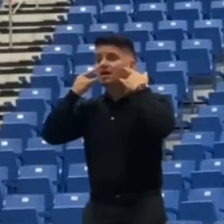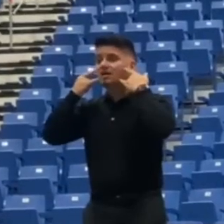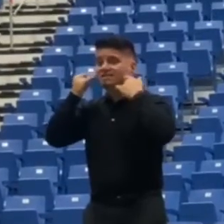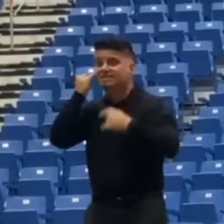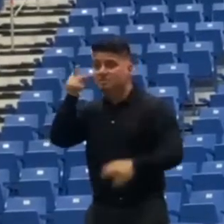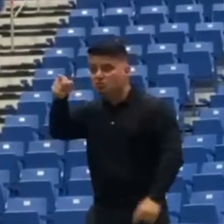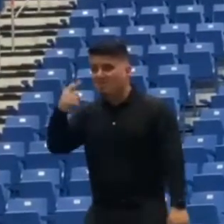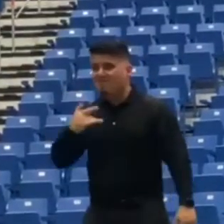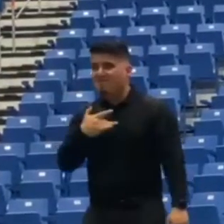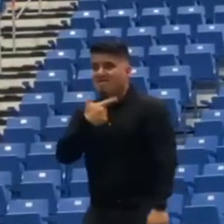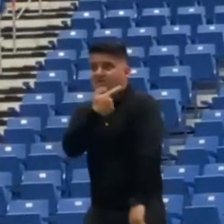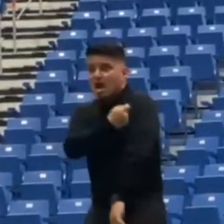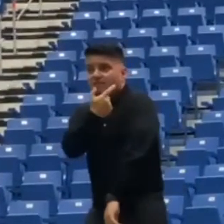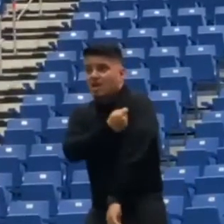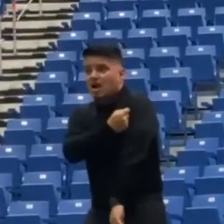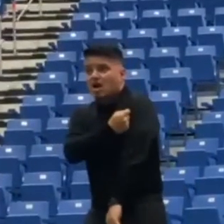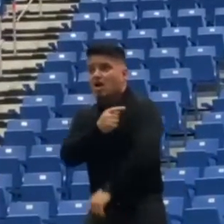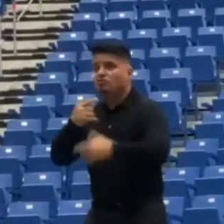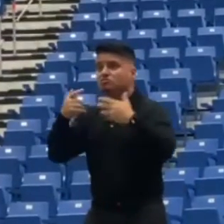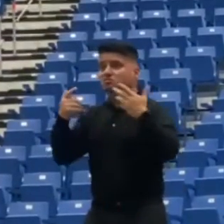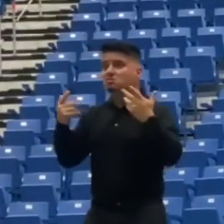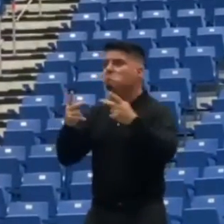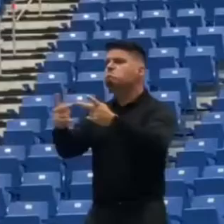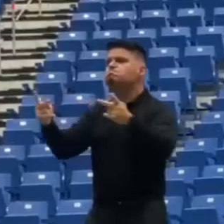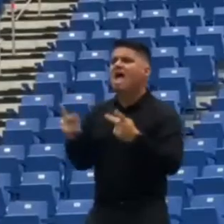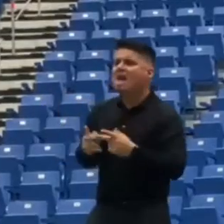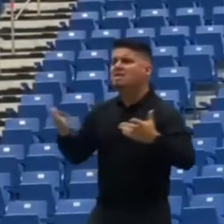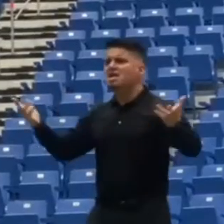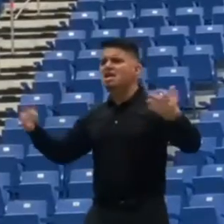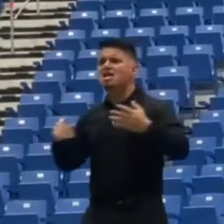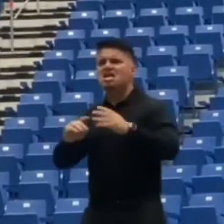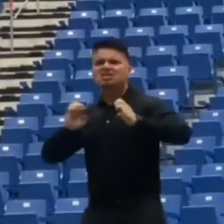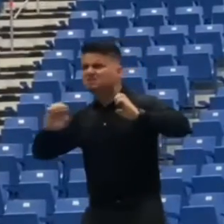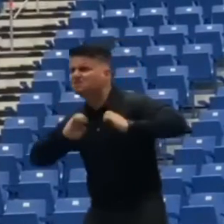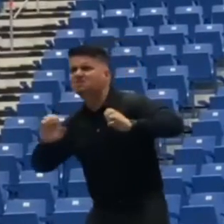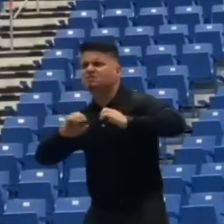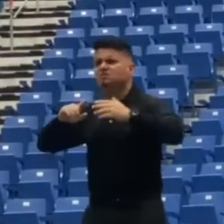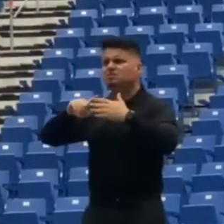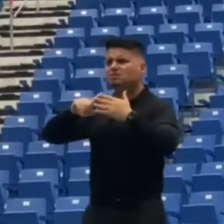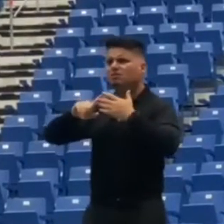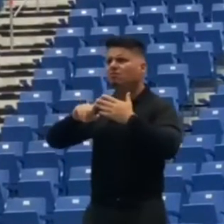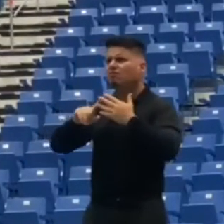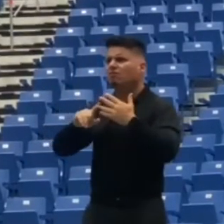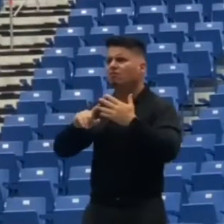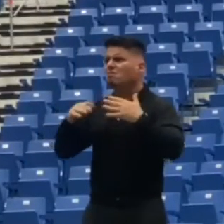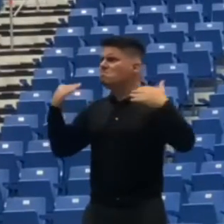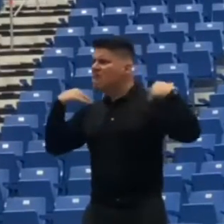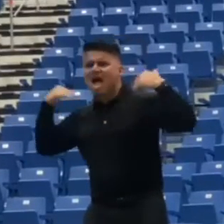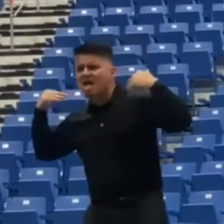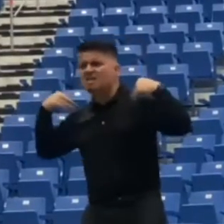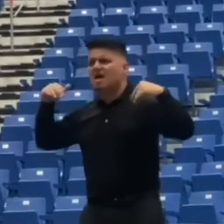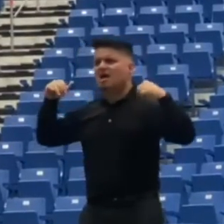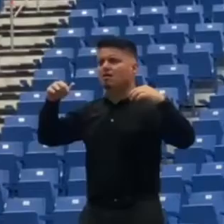que estén en playas, parques o cuando se estén ejercitando. Se elimina la prohibición del consumo